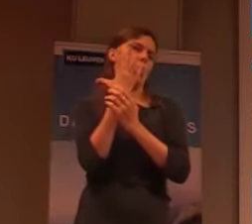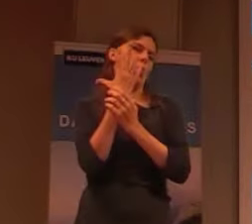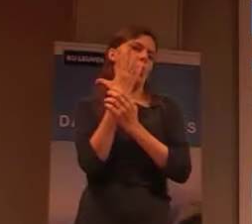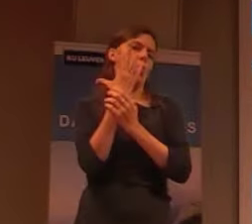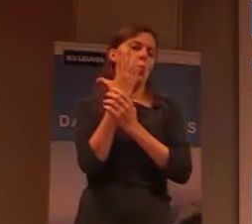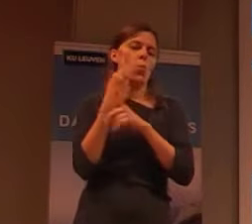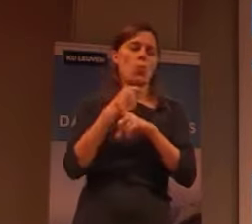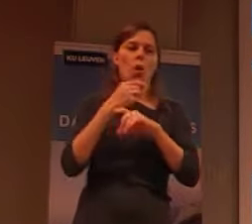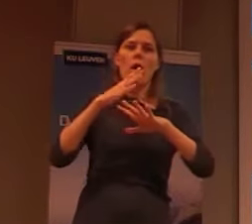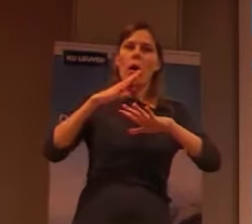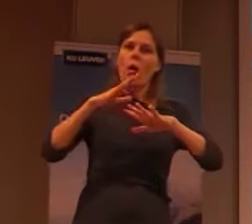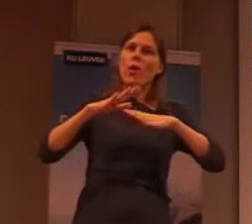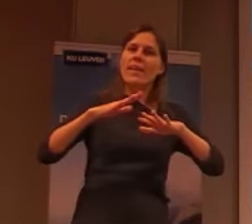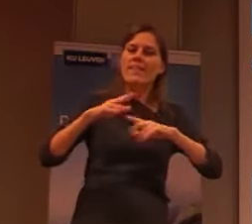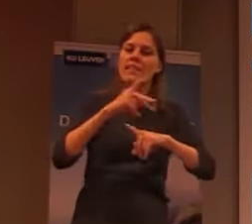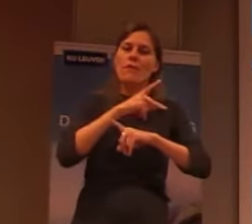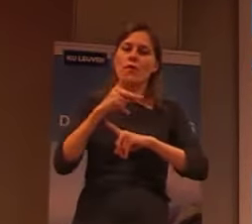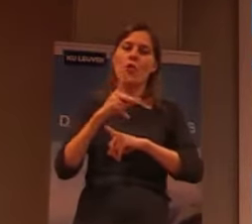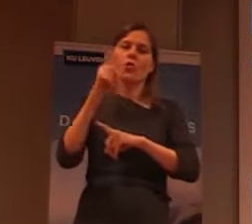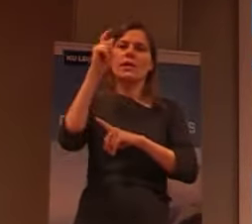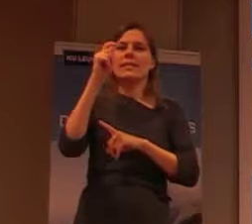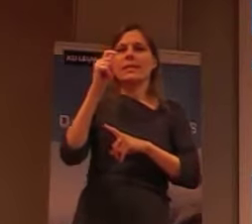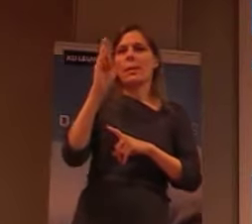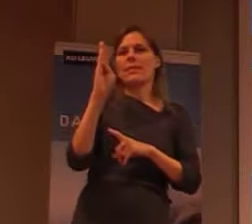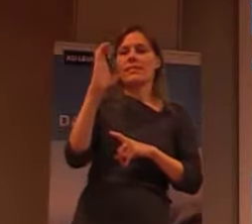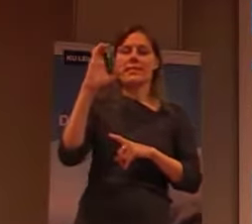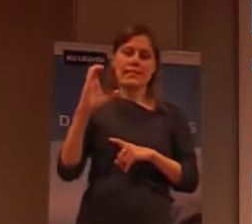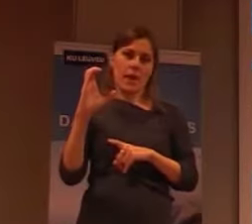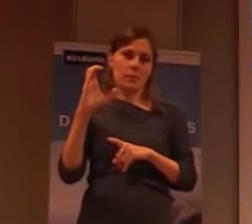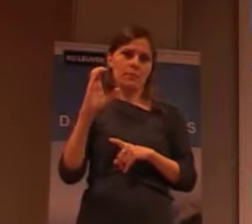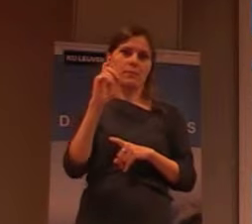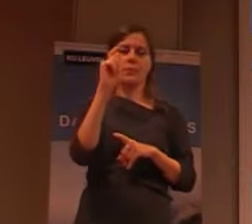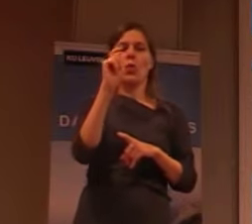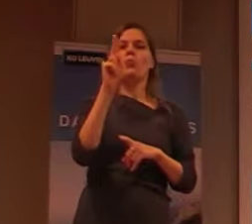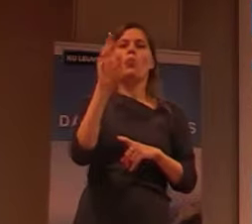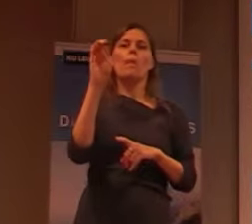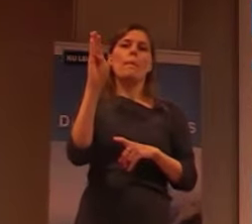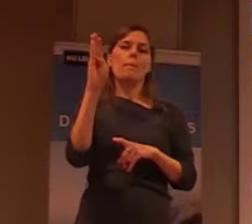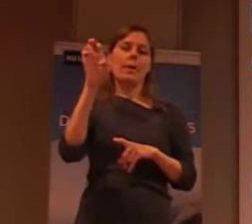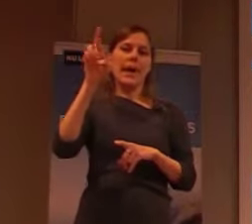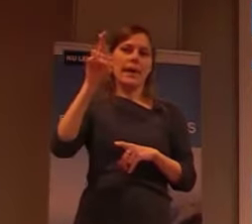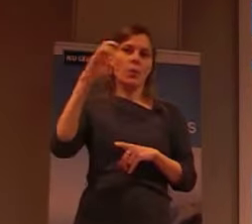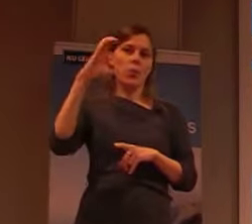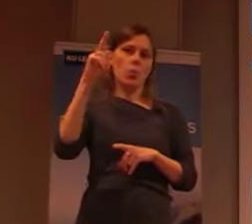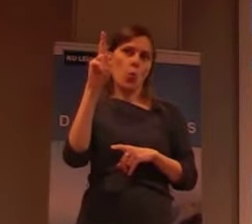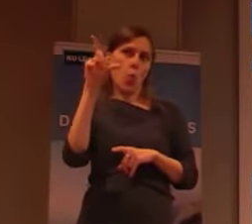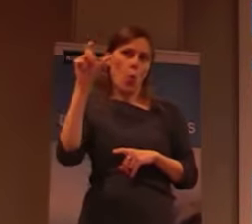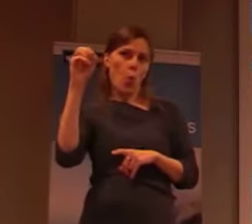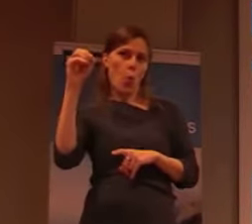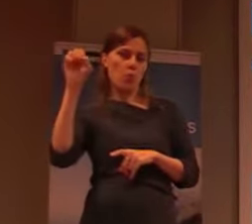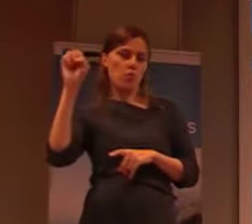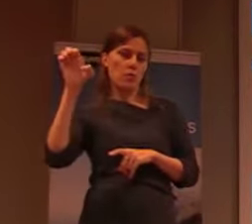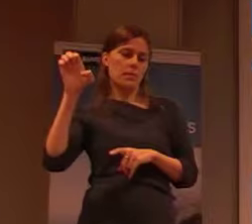tuberculose. Dus het is een plek die volledig is afgeschermd, dus het is een draad om, het is echt